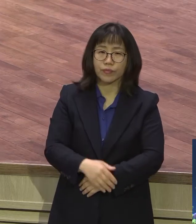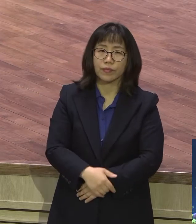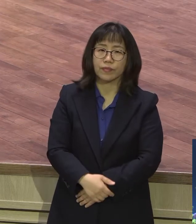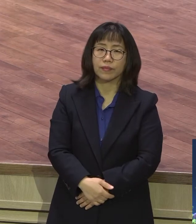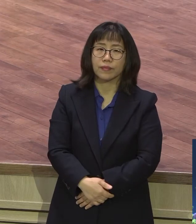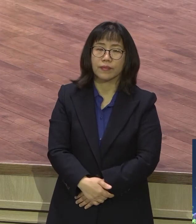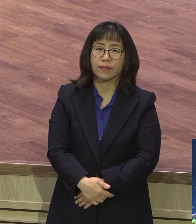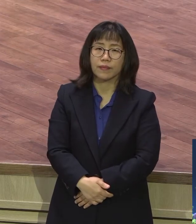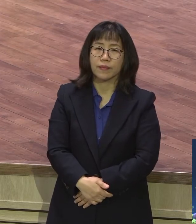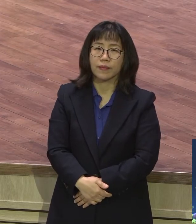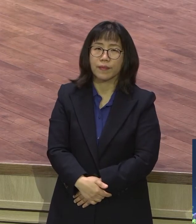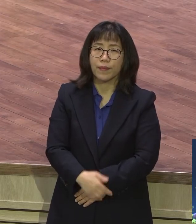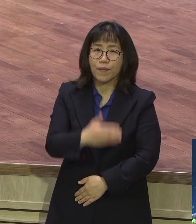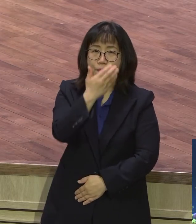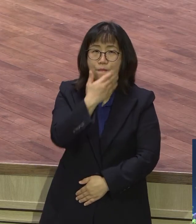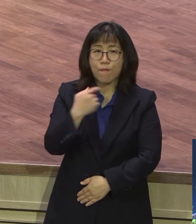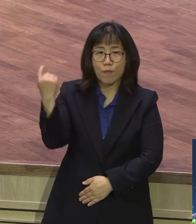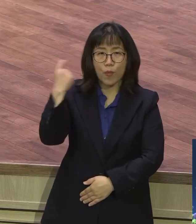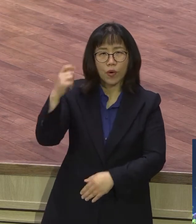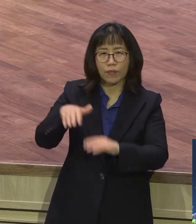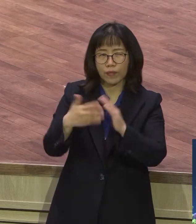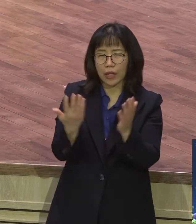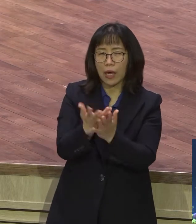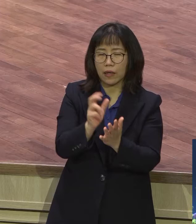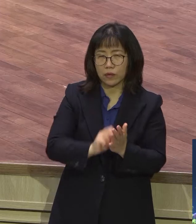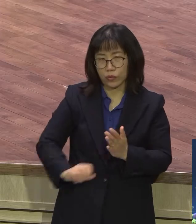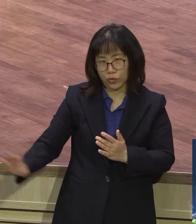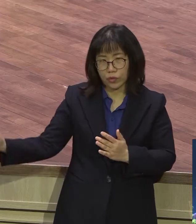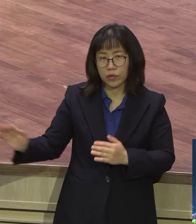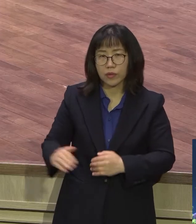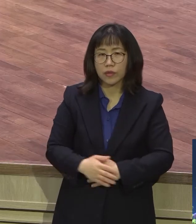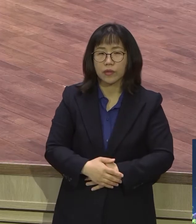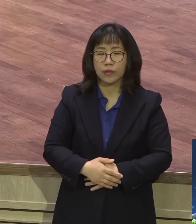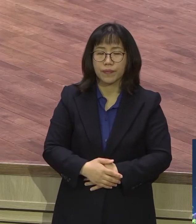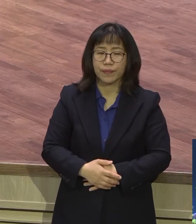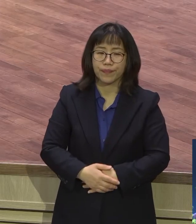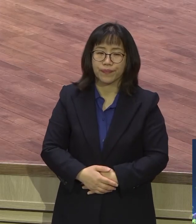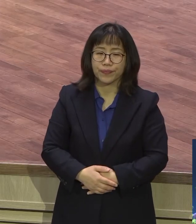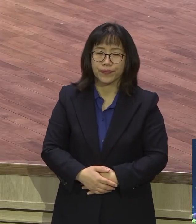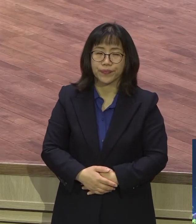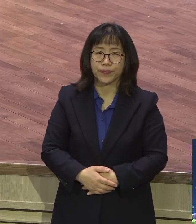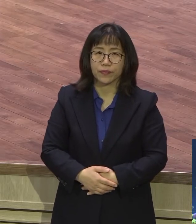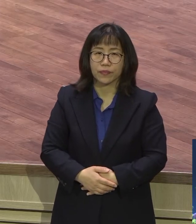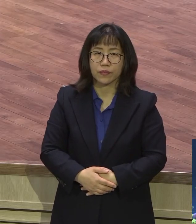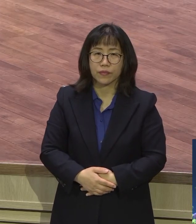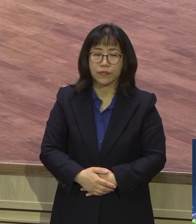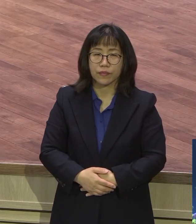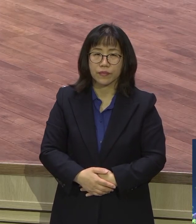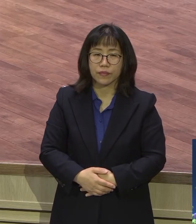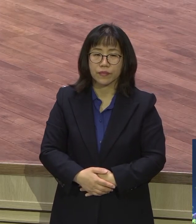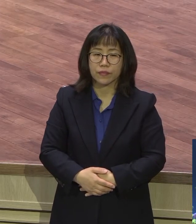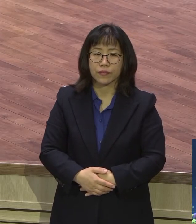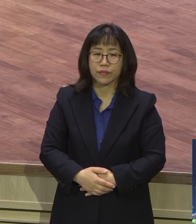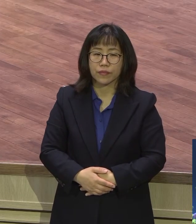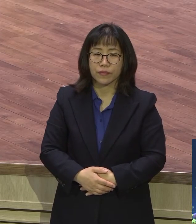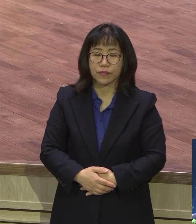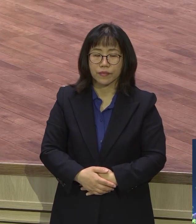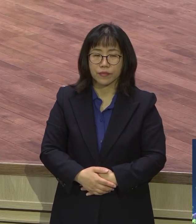축복을 놓치는 겁니다 영적 주의를 모르니까 모든 것을 여러분이 다 여러분에게